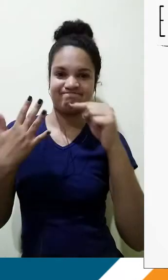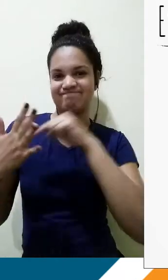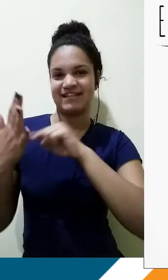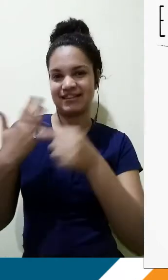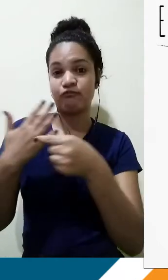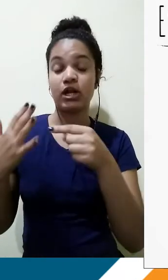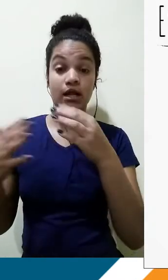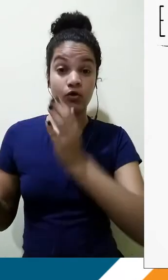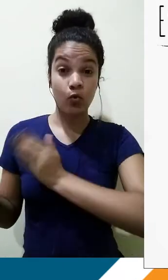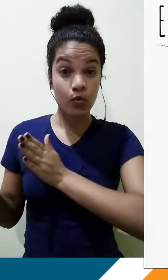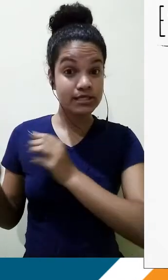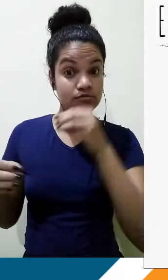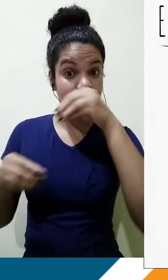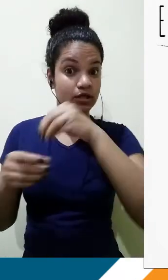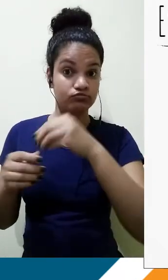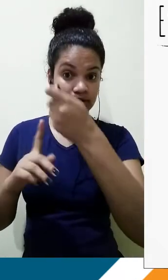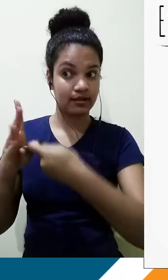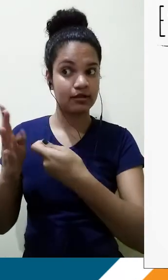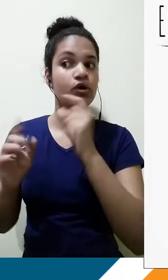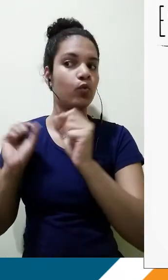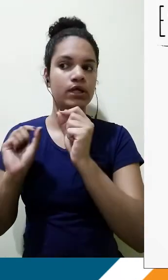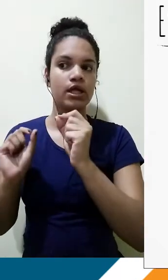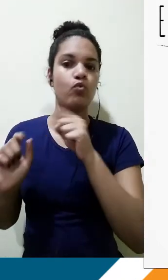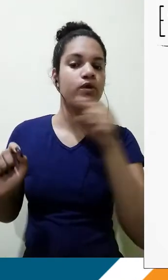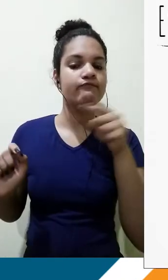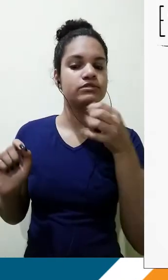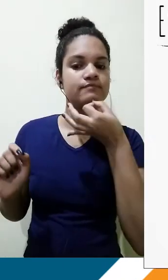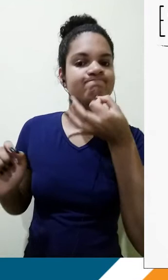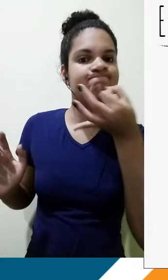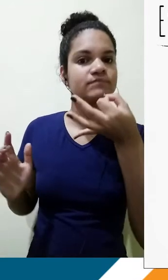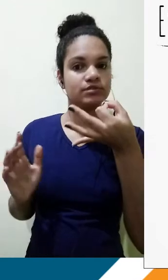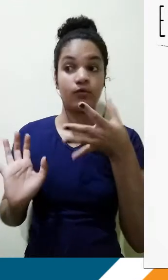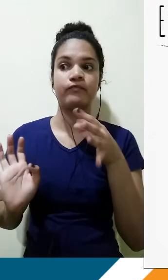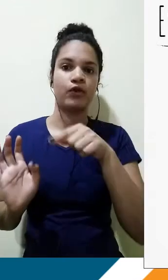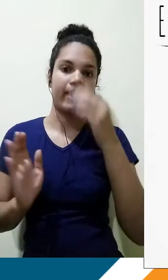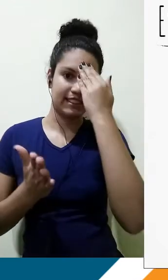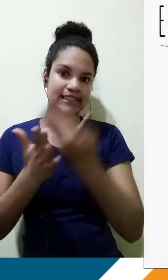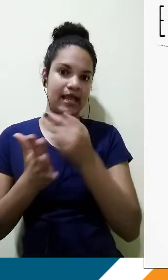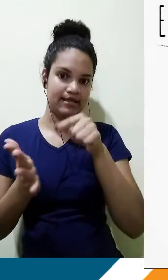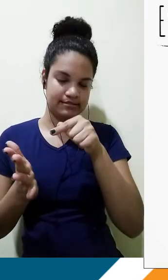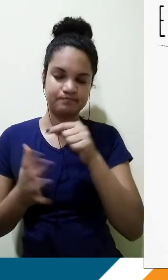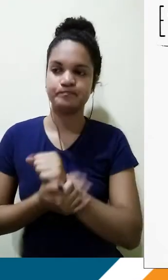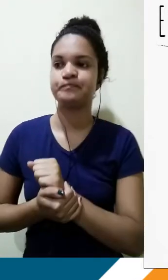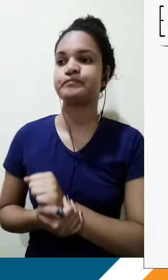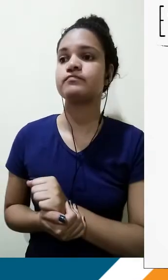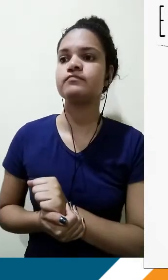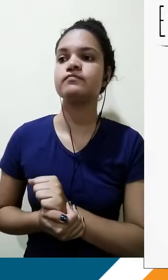que será desenvolvido e defendido nos parágrafos de argumentação, de desenvolvimento, D1 e D2. Mas isso vocês já